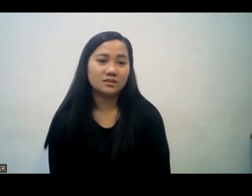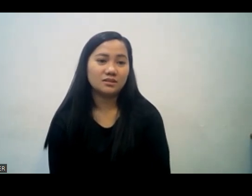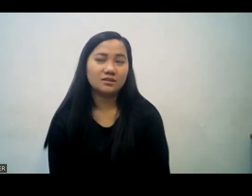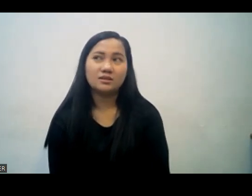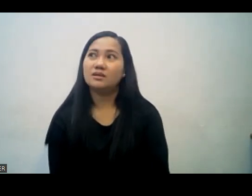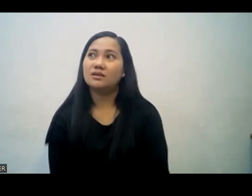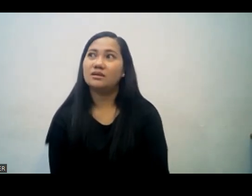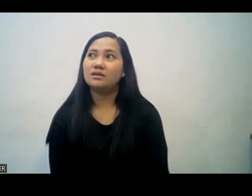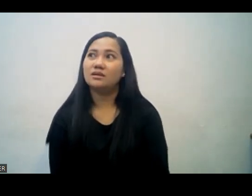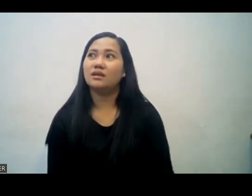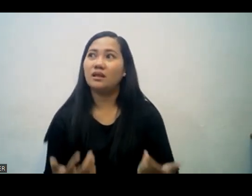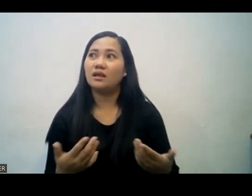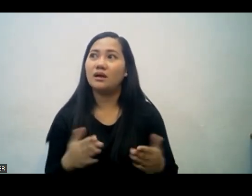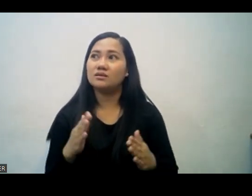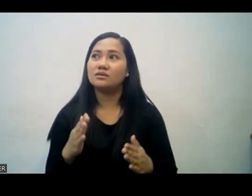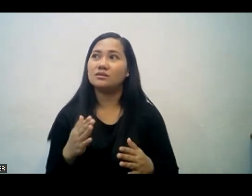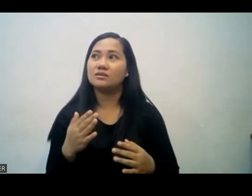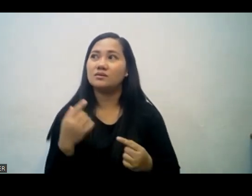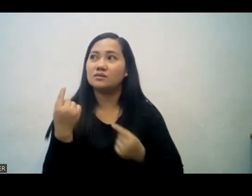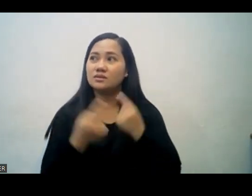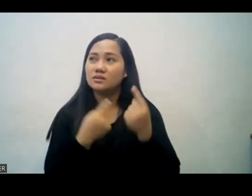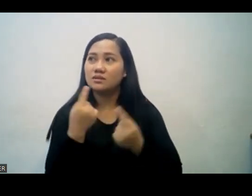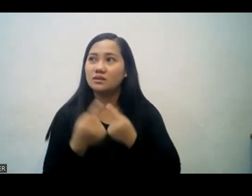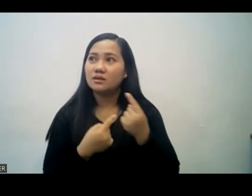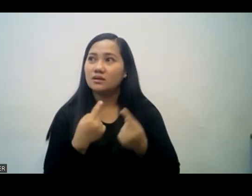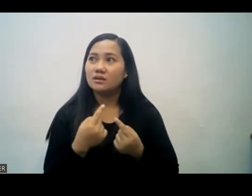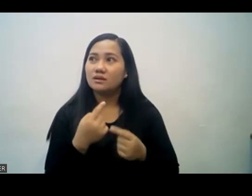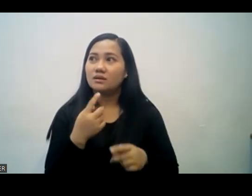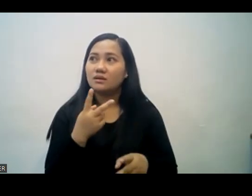kaya kinakailangan po nating panatilihin yung mga mabubuting gawa